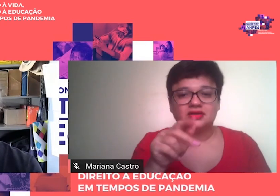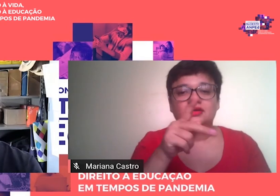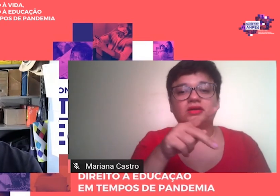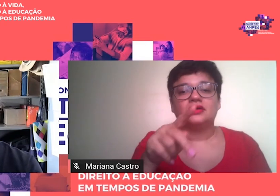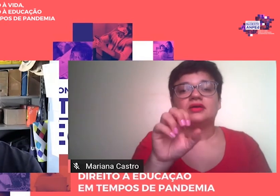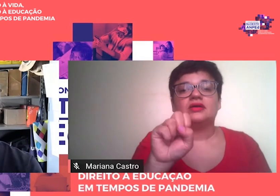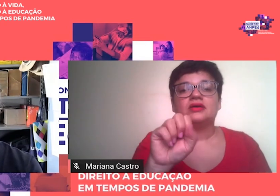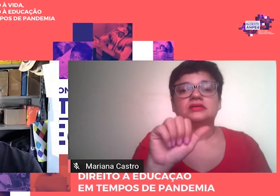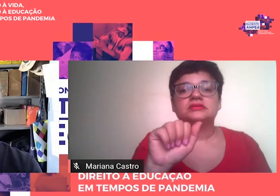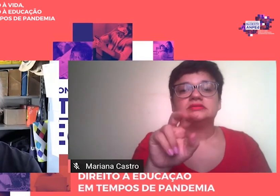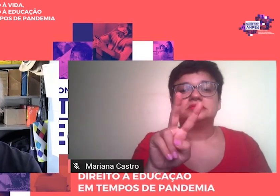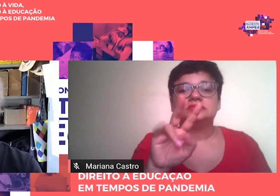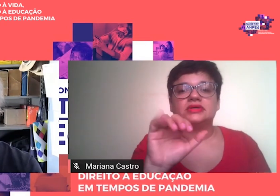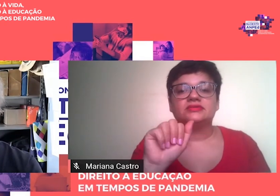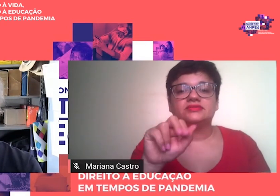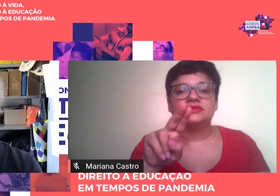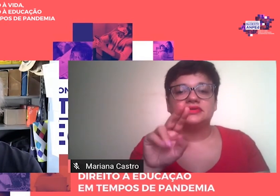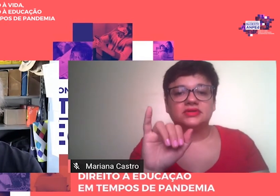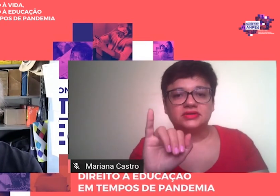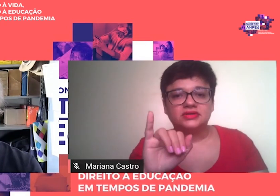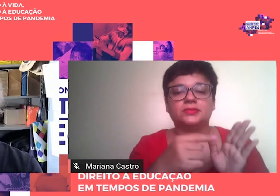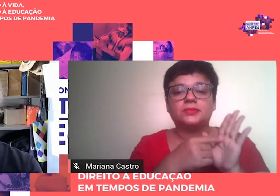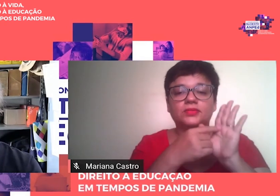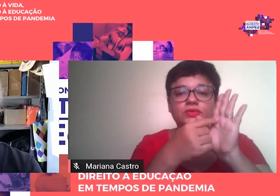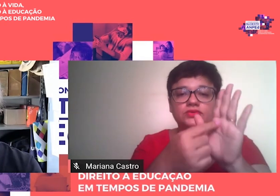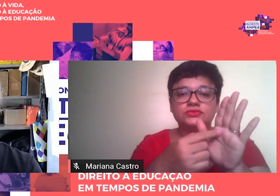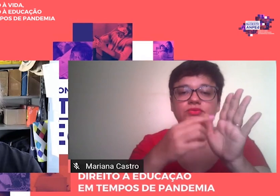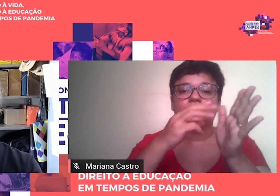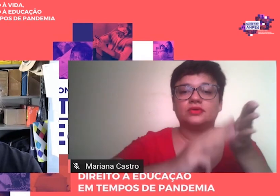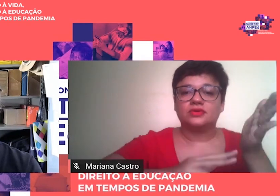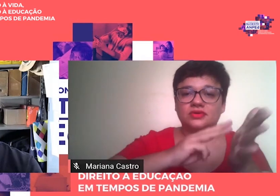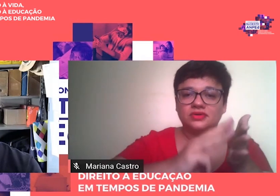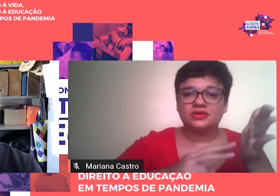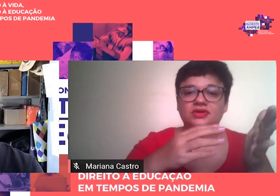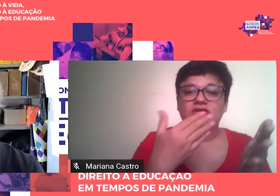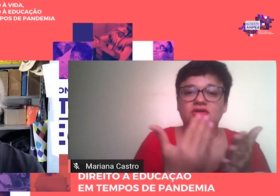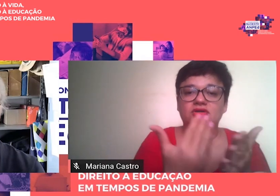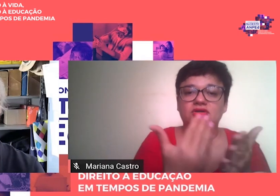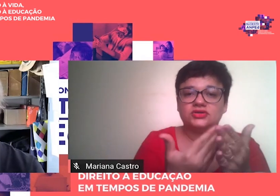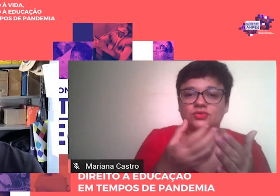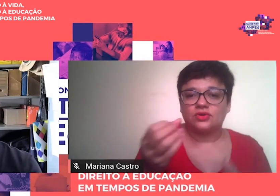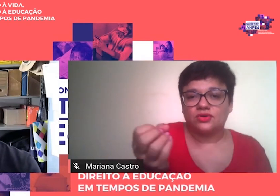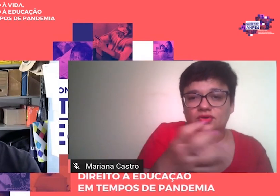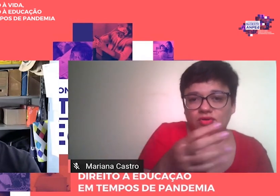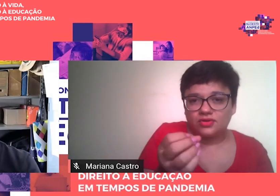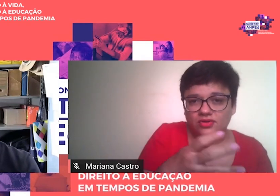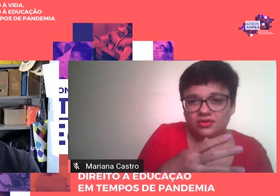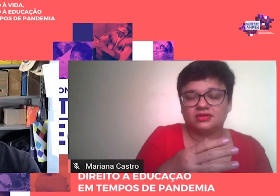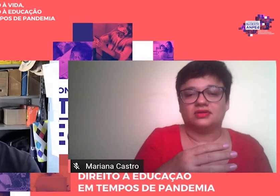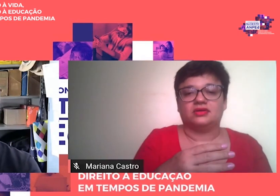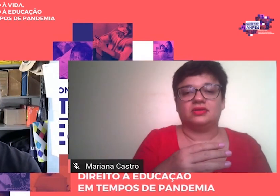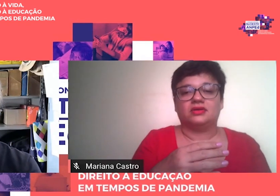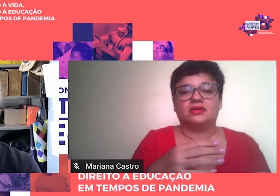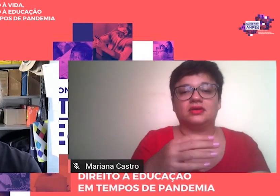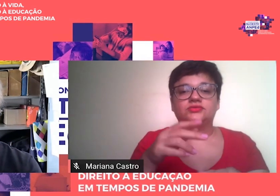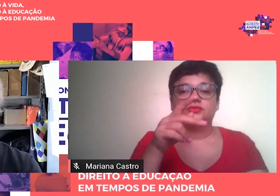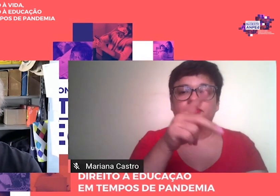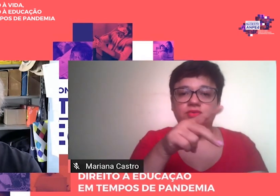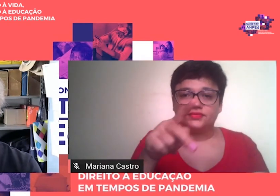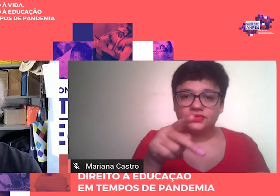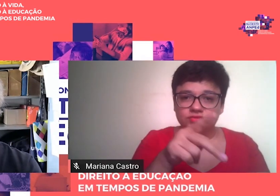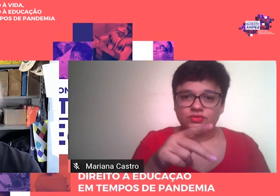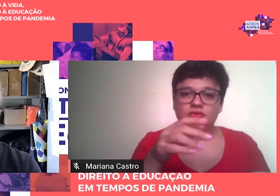pedagogia da escola nova, de reproduzir a democracia, a igualdade entre docentes e discentes